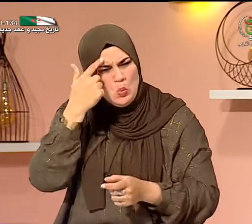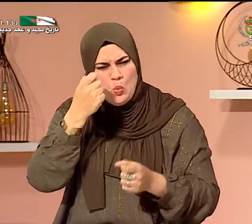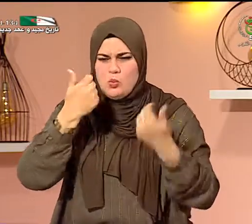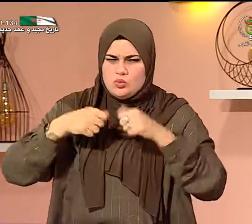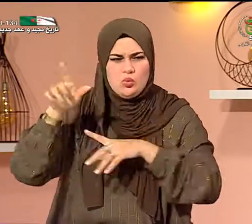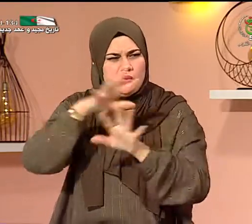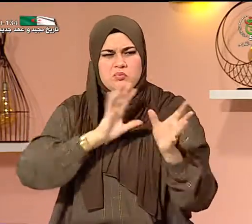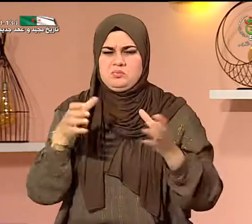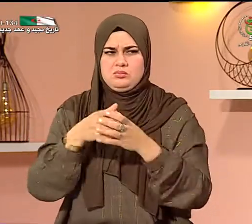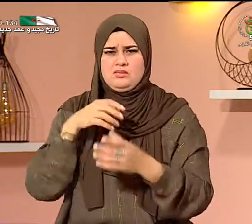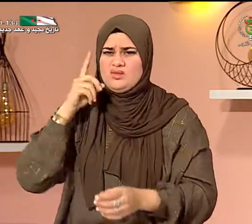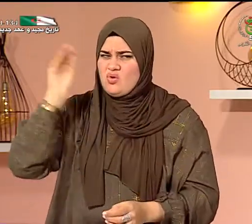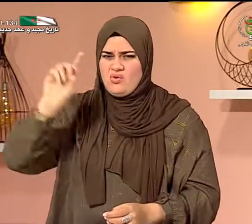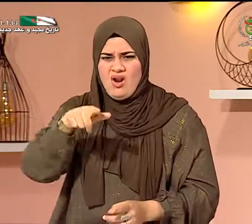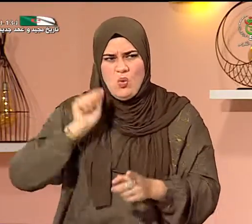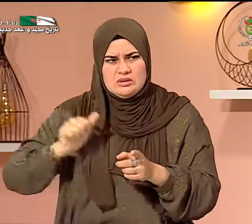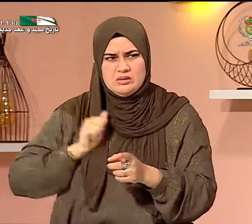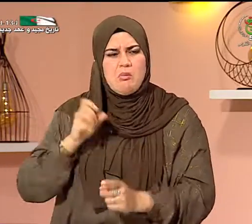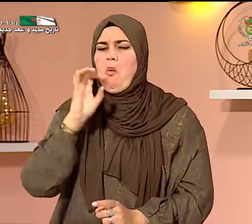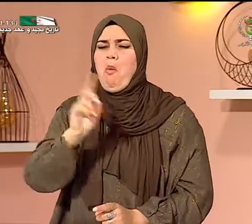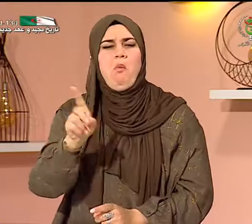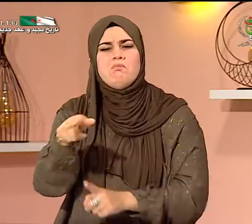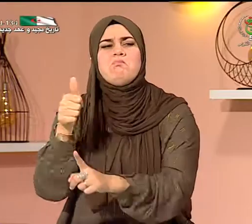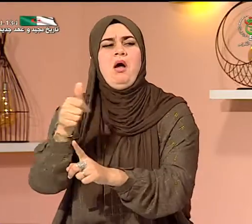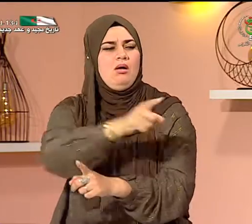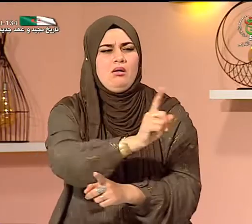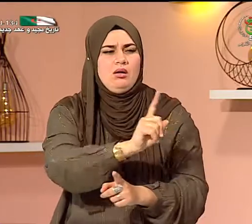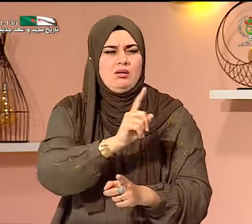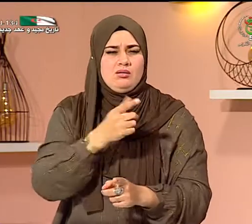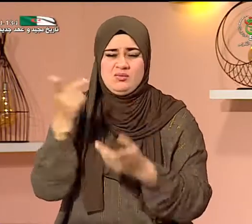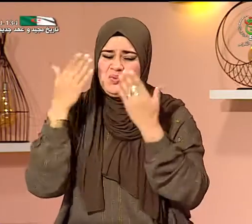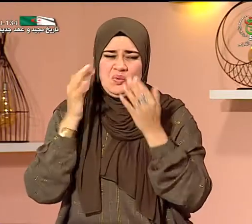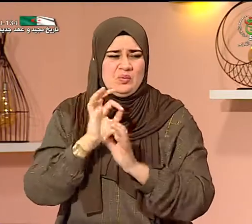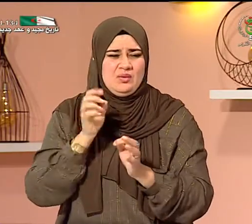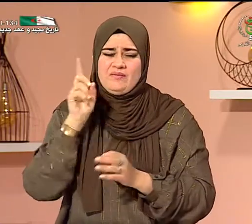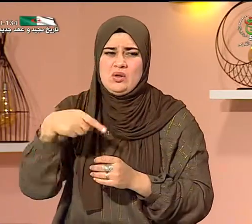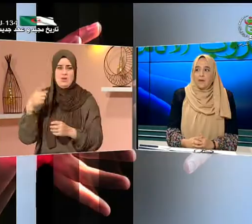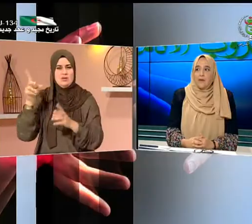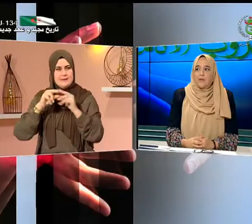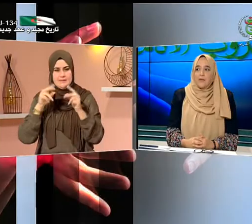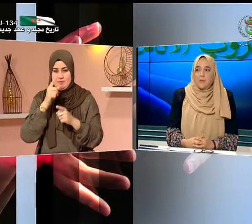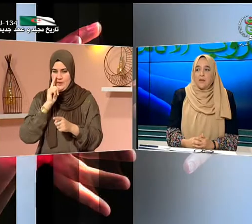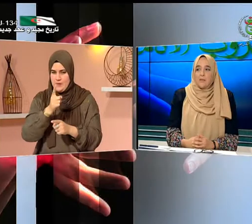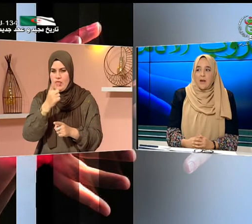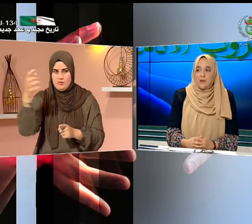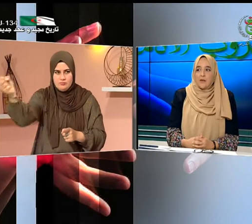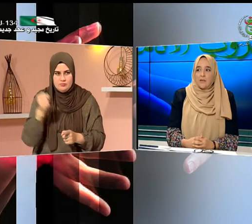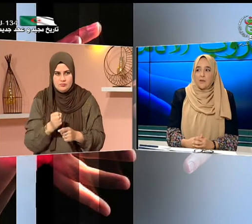أساتدة هناك هناك أساتدة يساعدون ولكن هناك بعض الأساتدة لا يساعدون حقا في تنمية معارف الأطفال